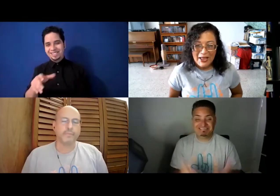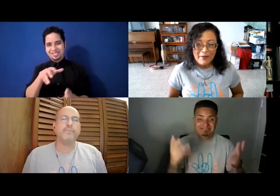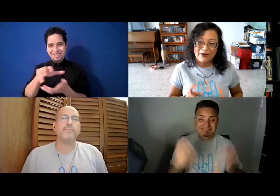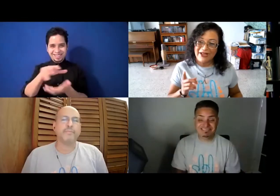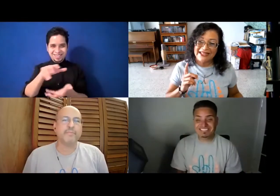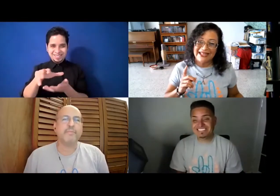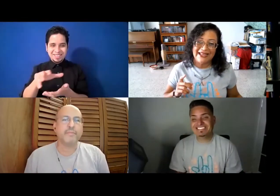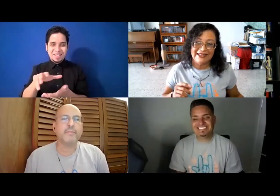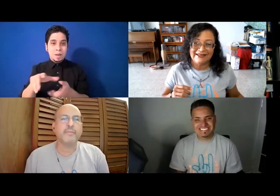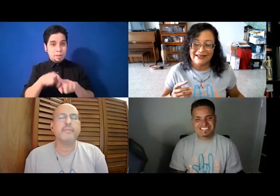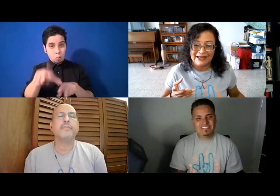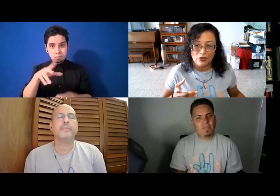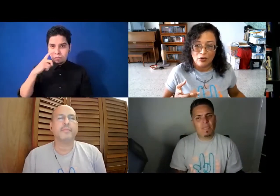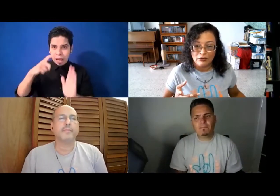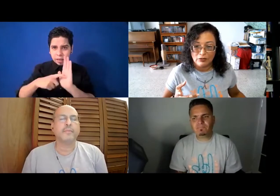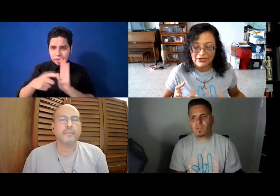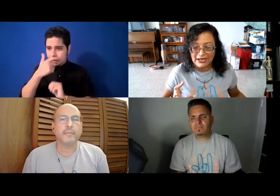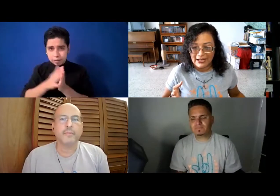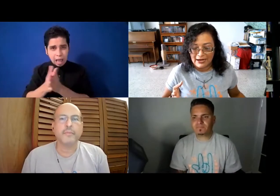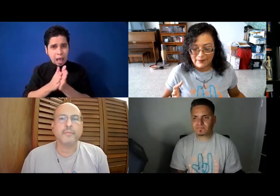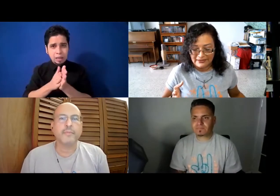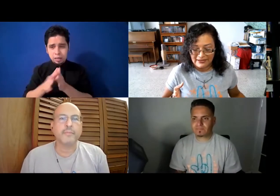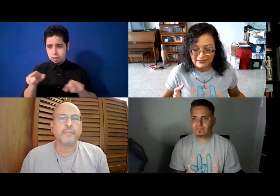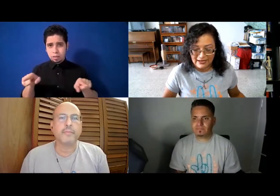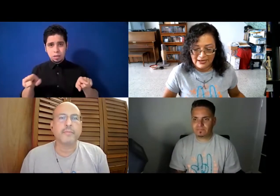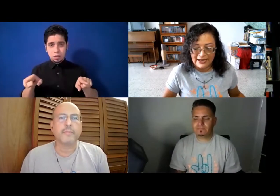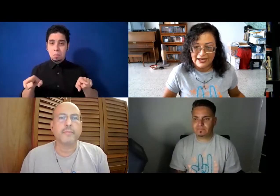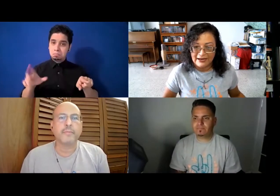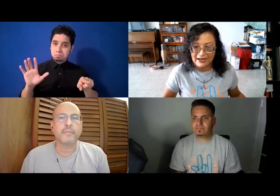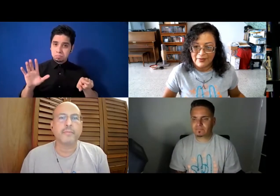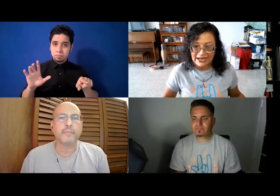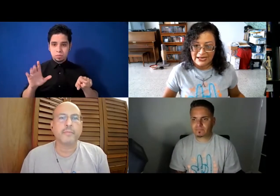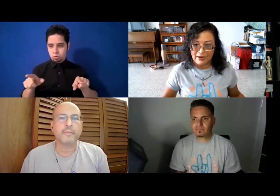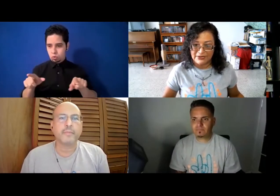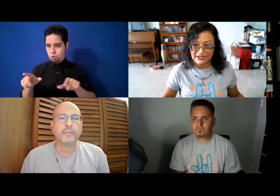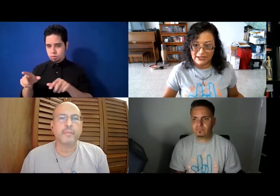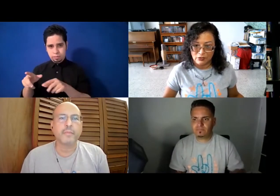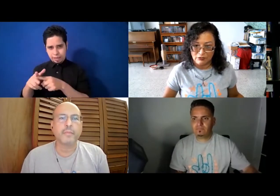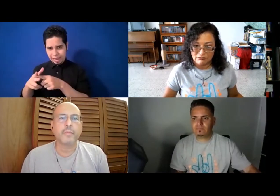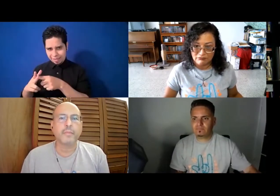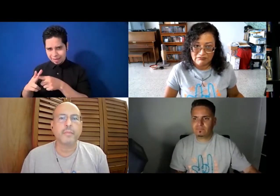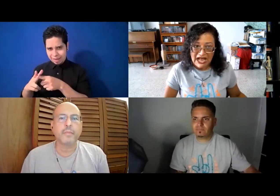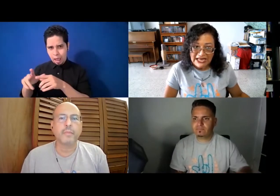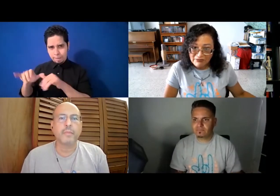Pero fíjate que es interesante que no, o que la parte de ingeniería mecánica pues se quedó ahí,